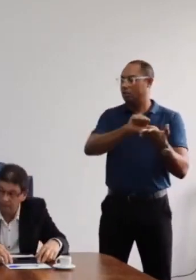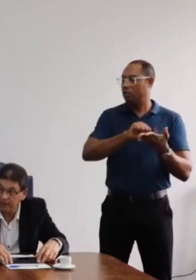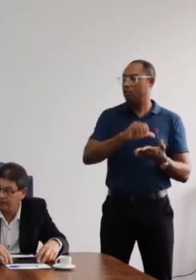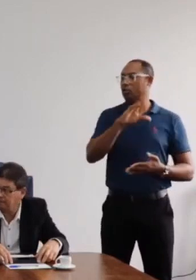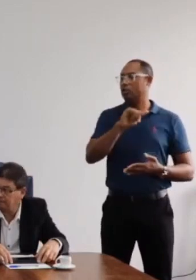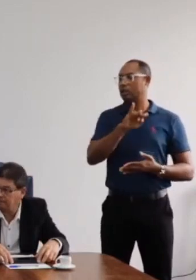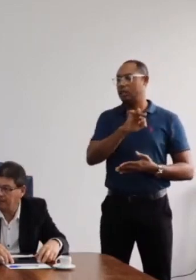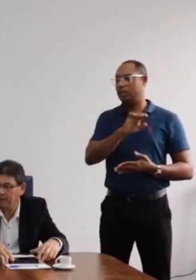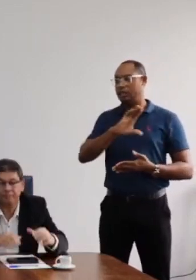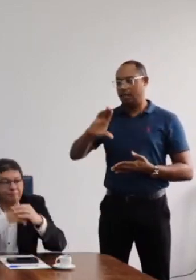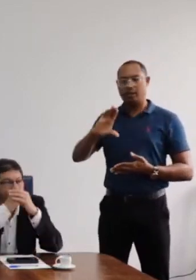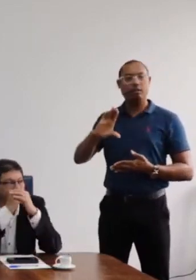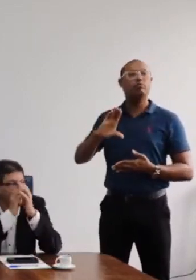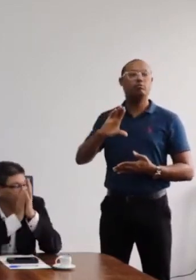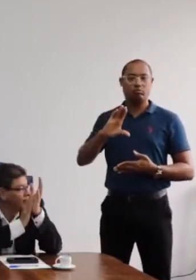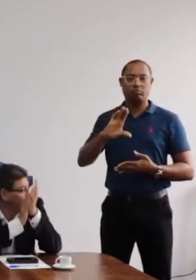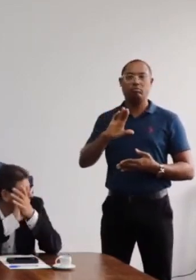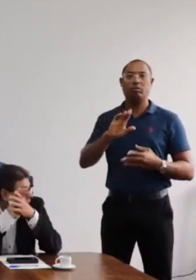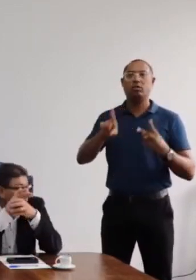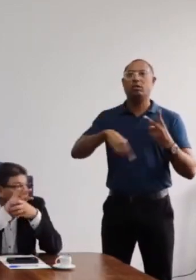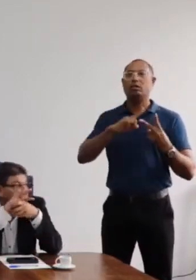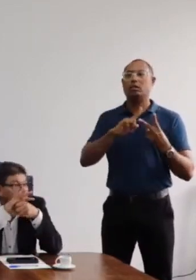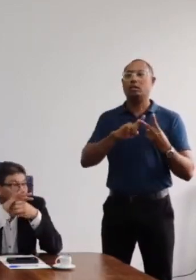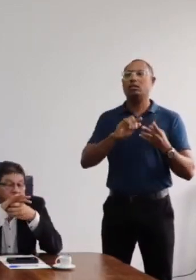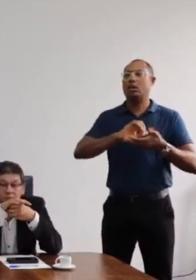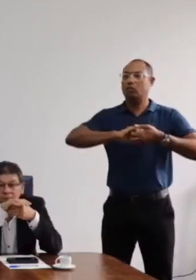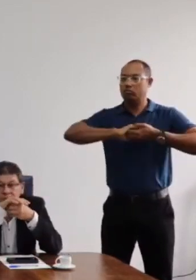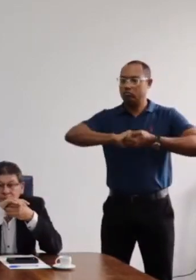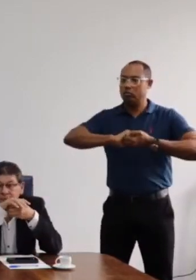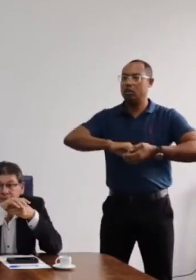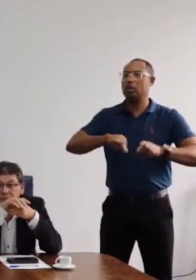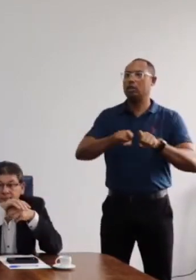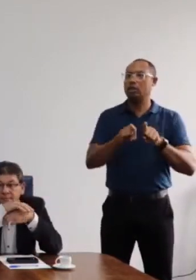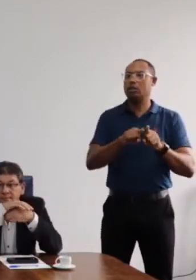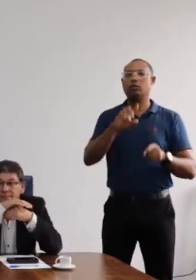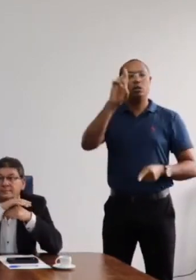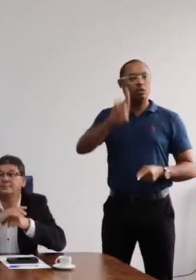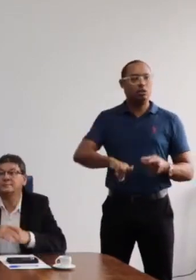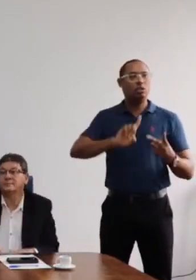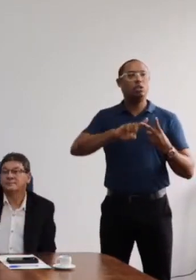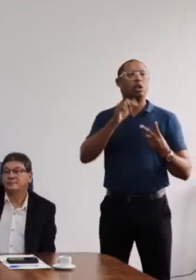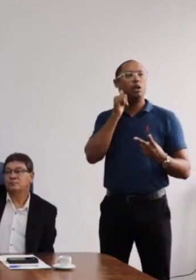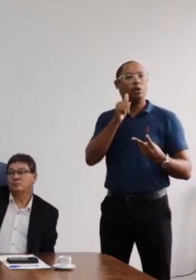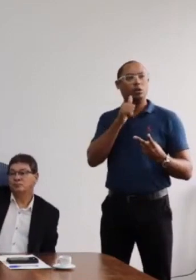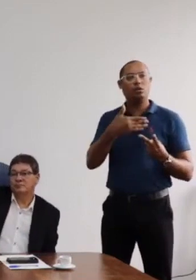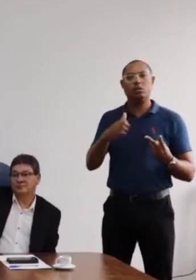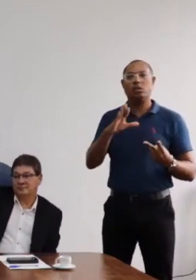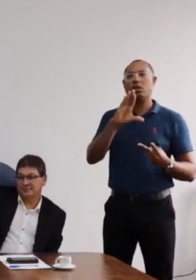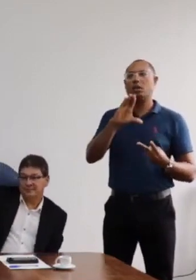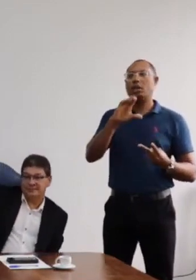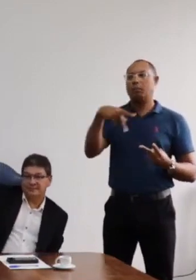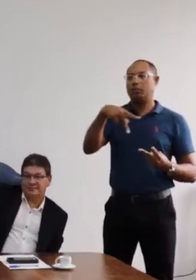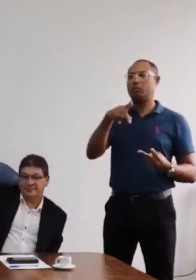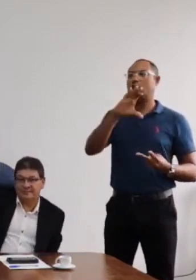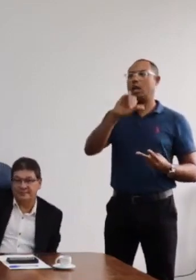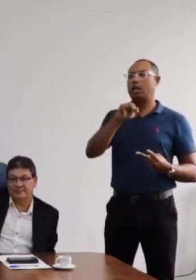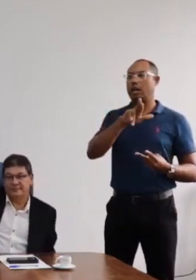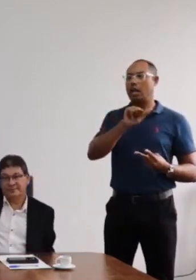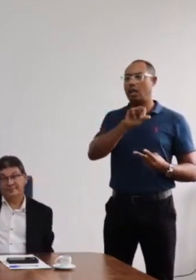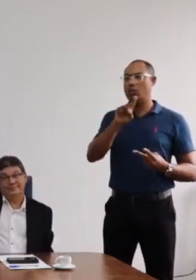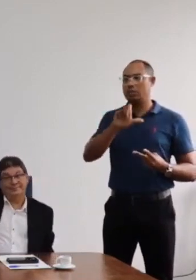professor Adson Rocha. Saudar também a conselheira diretora do CFP, professora Creuza Silva.